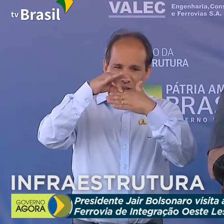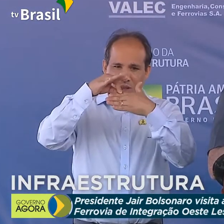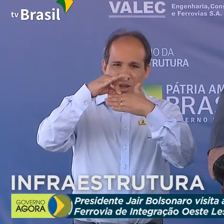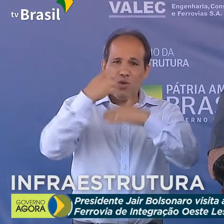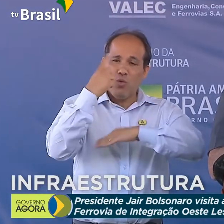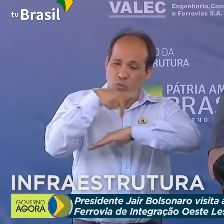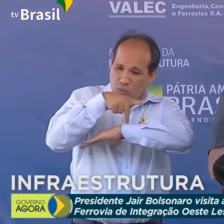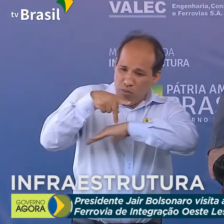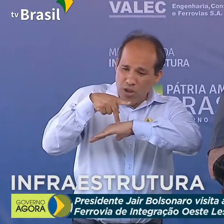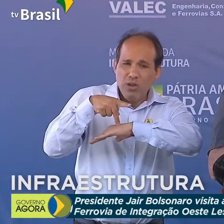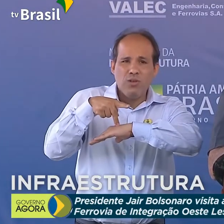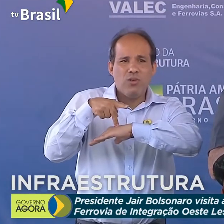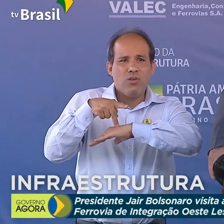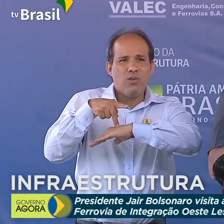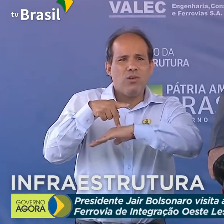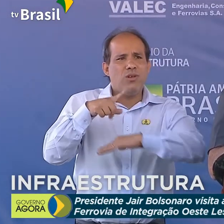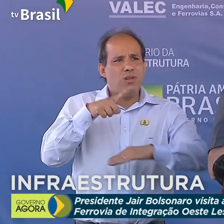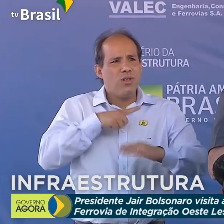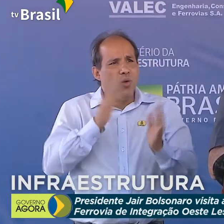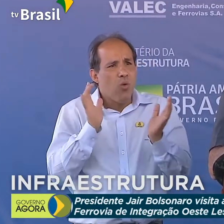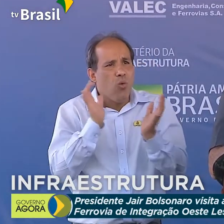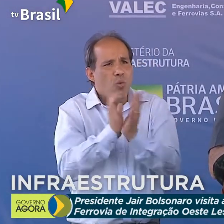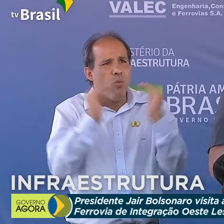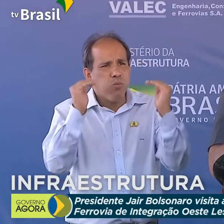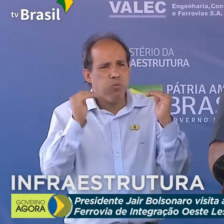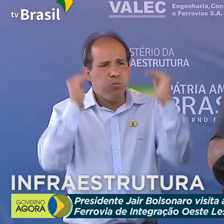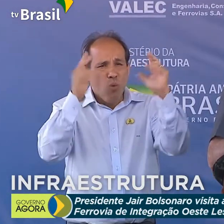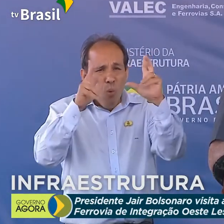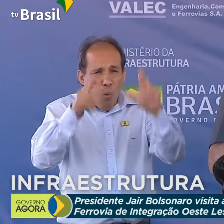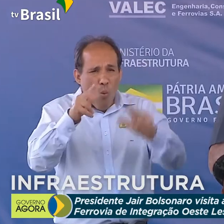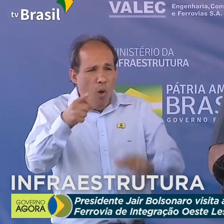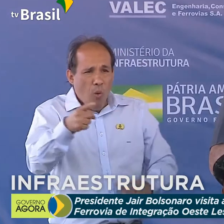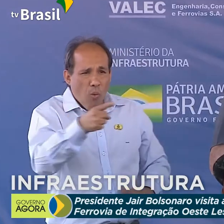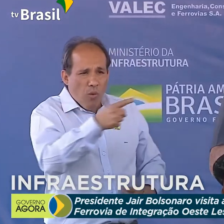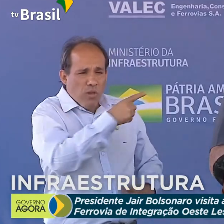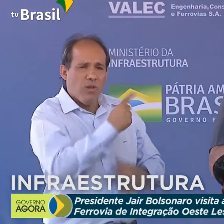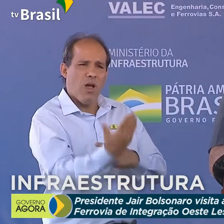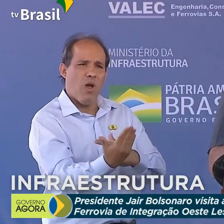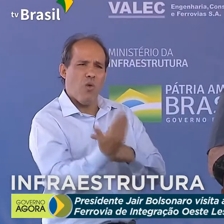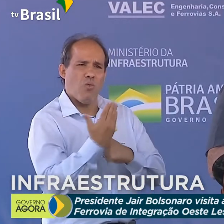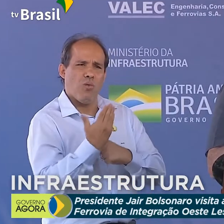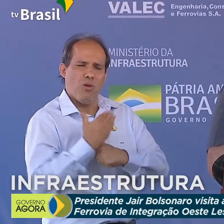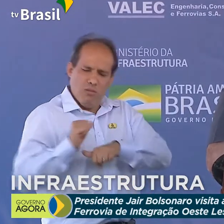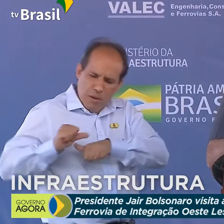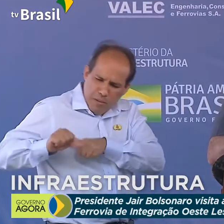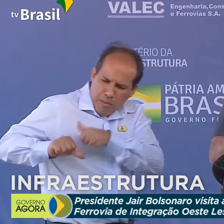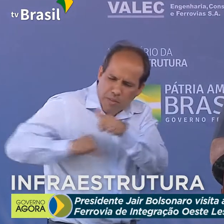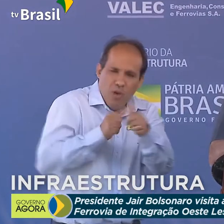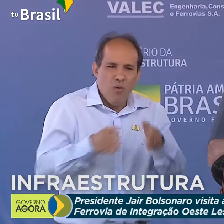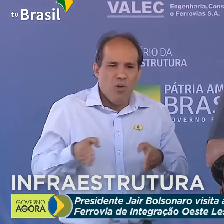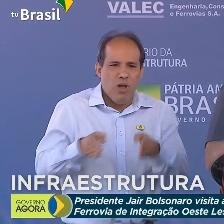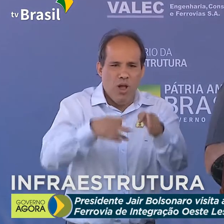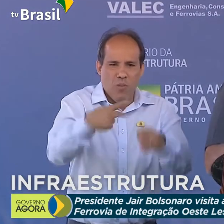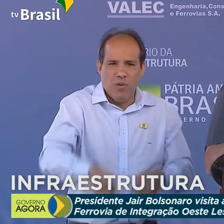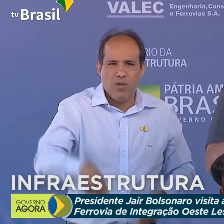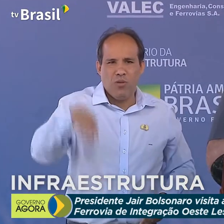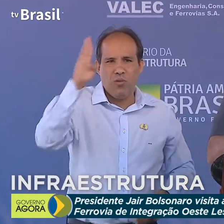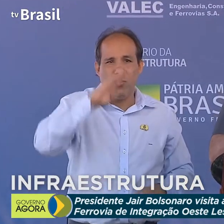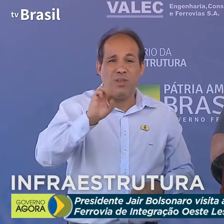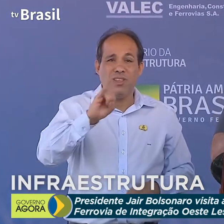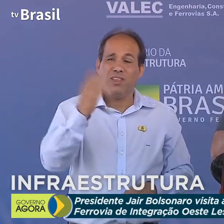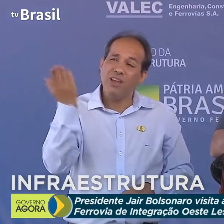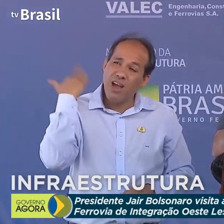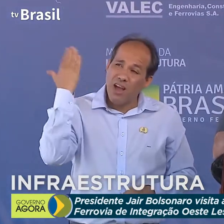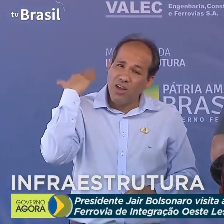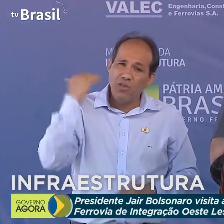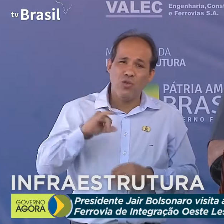tendo um quadro de autoridades como vocês, nos ajudando a mudar o destino do Brasil. Se lá atrás,